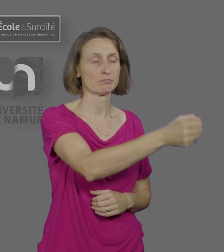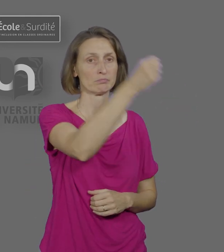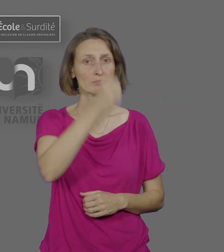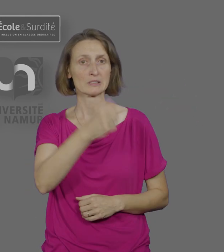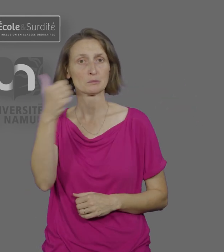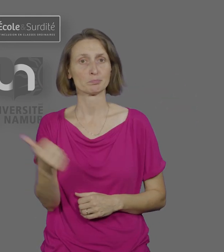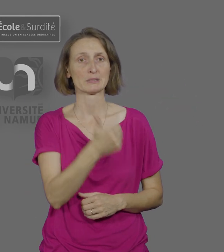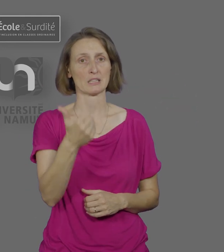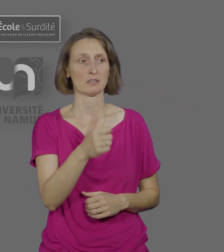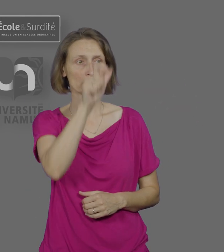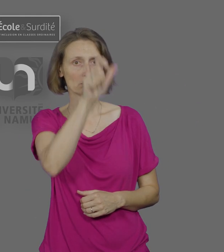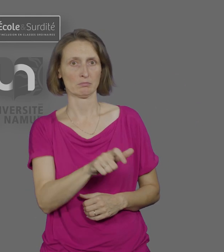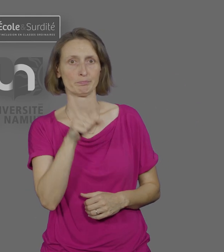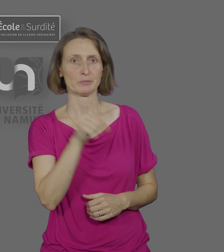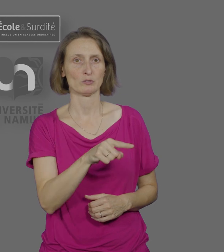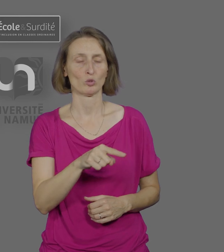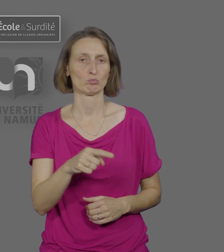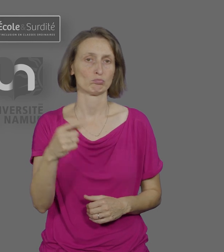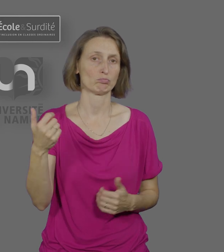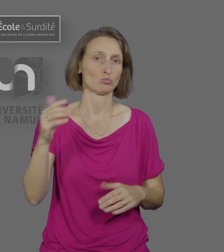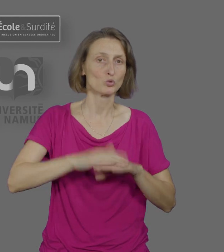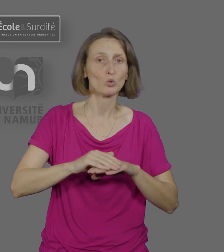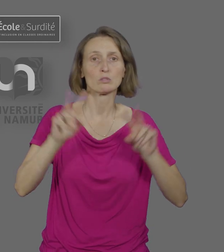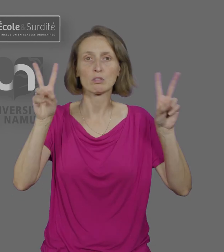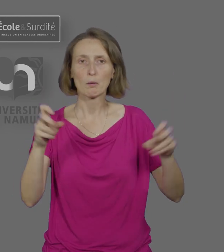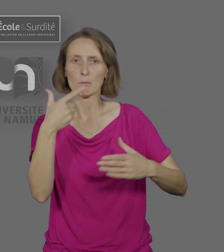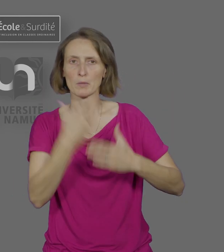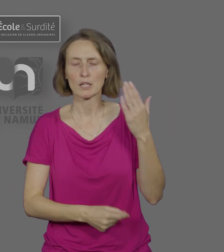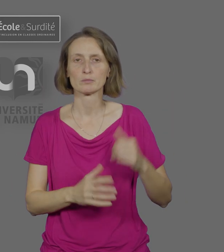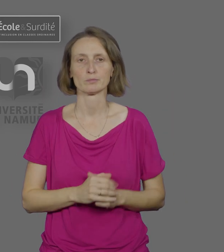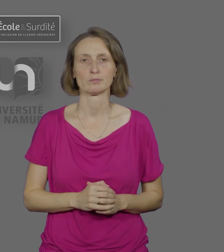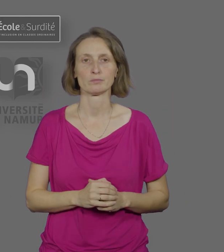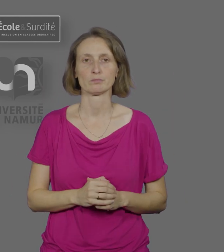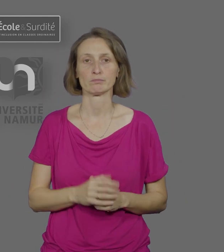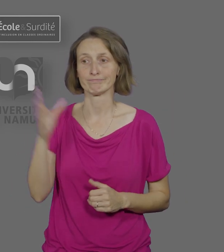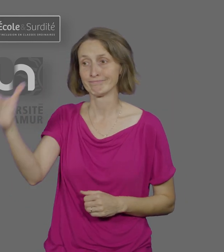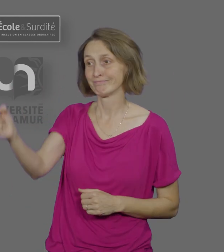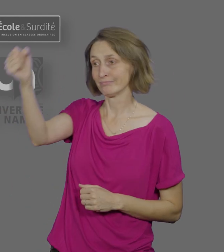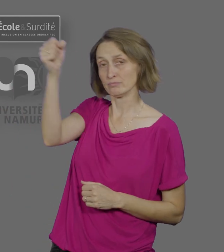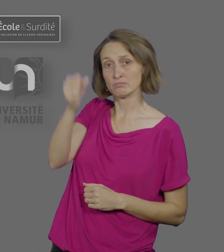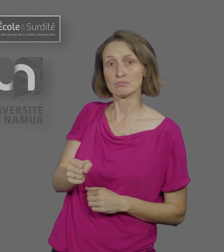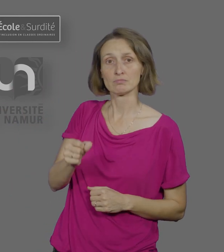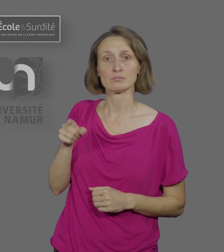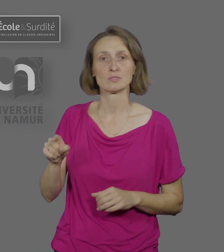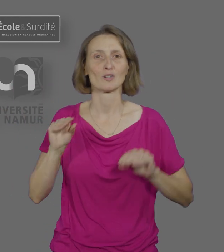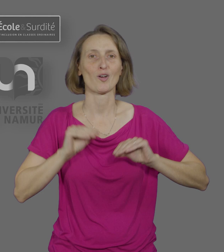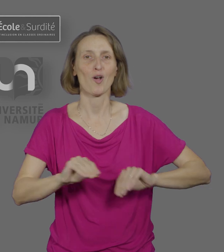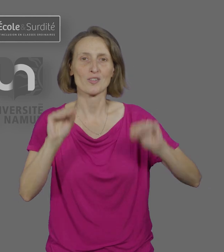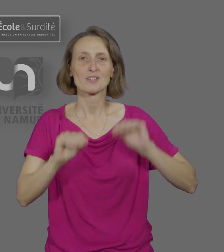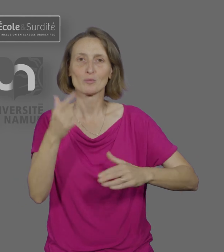point de vue de spécialistes belges et étrangers sur l'enseignement bilingue et l'expérience des enseignants des classes bilingues de Sainte